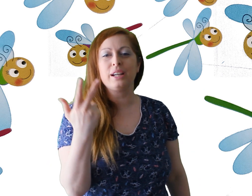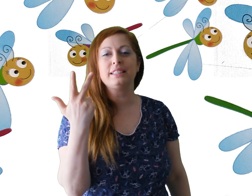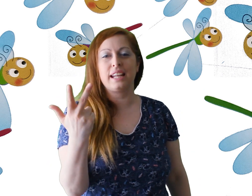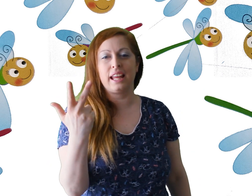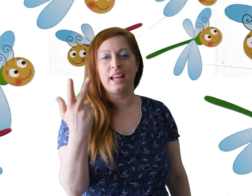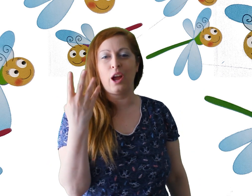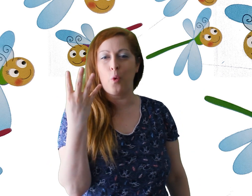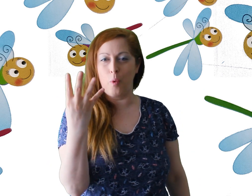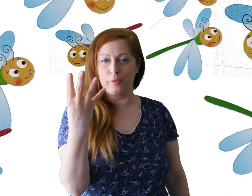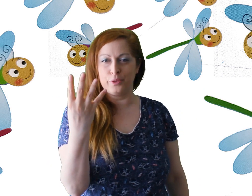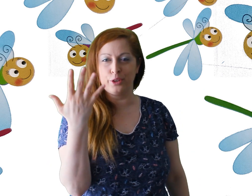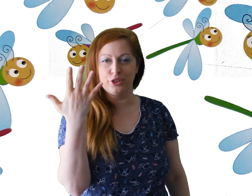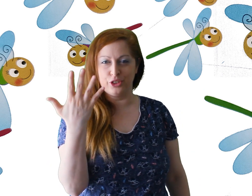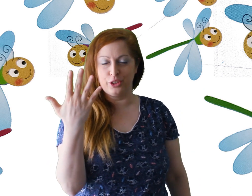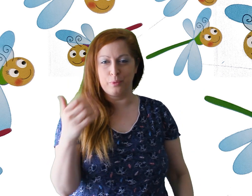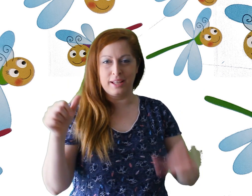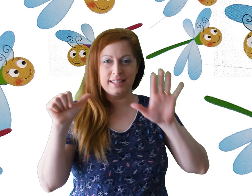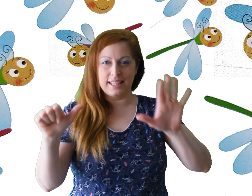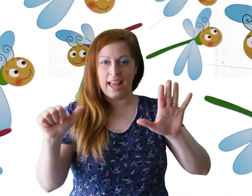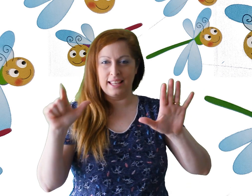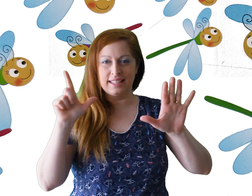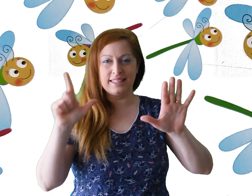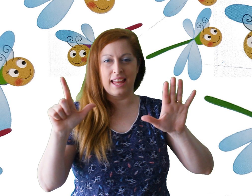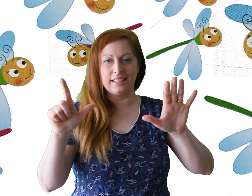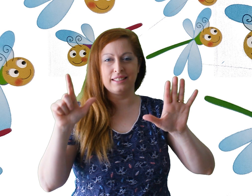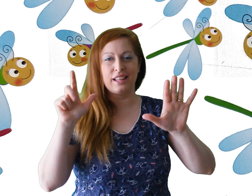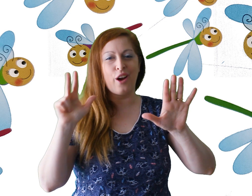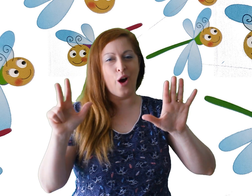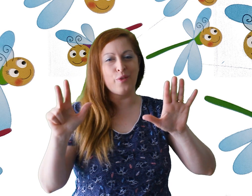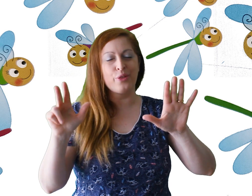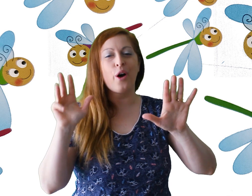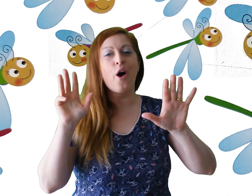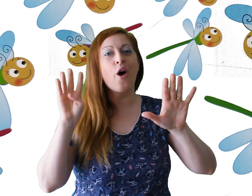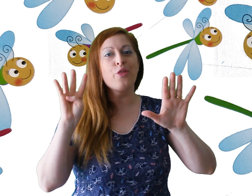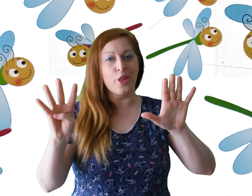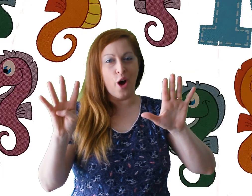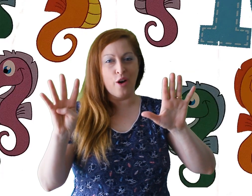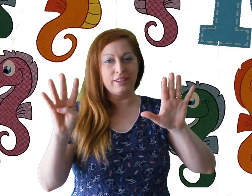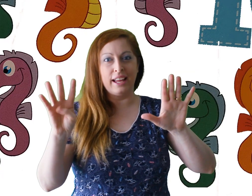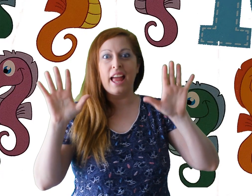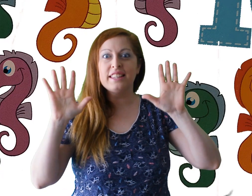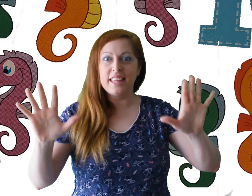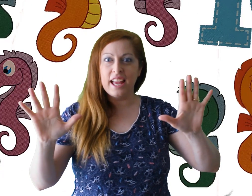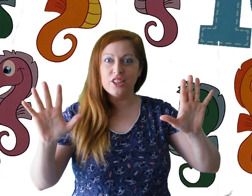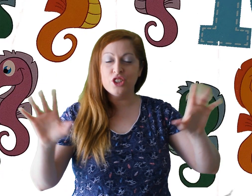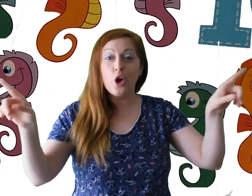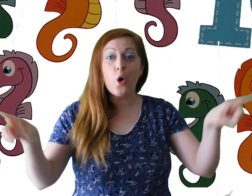tre, quattro, cinque, sei, sette, otto, nove e dieci come